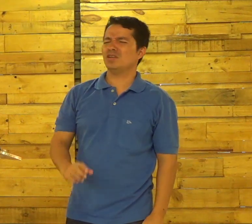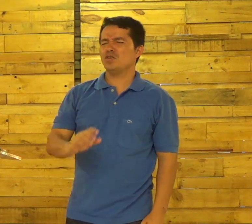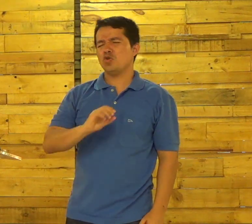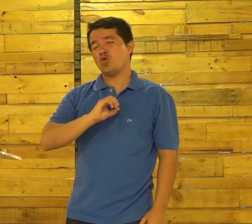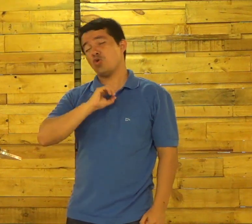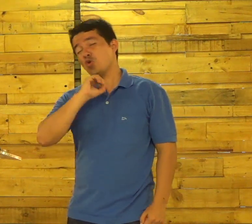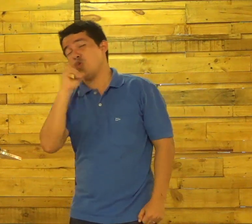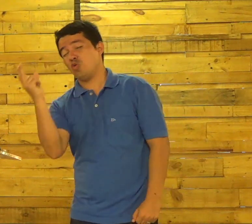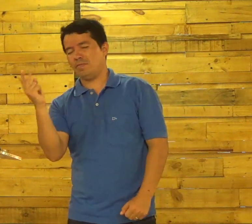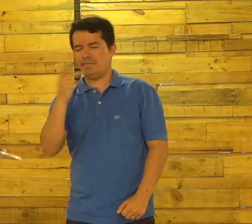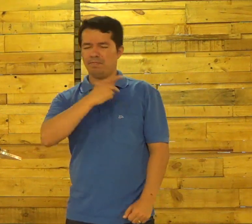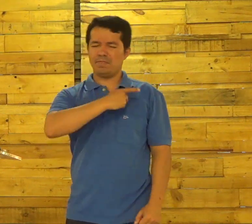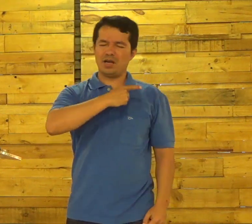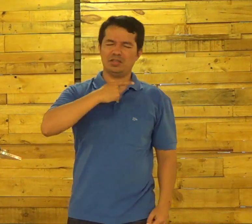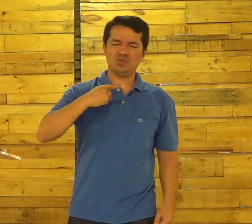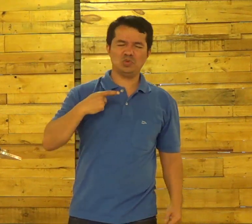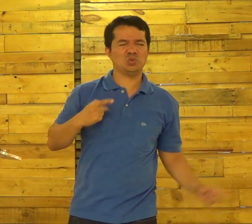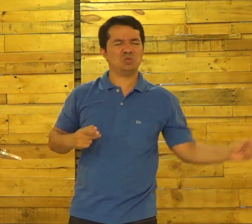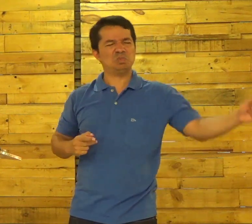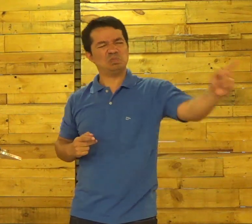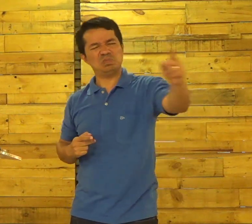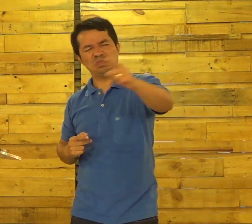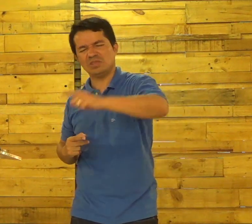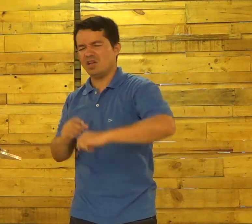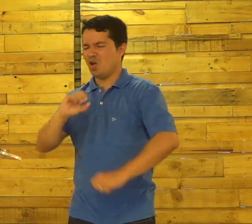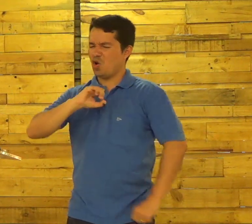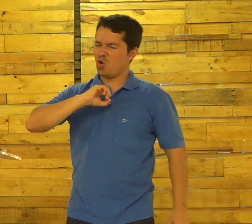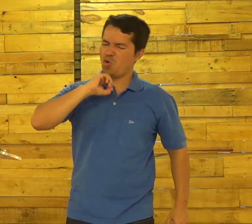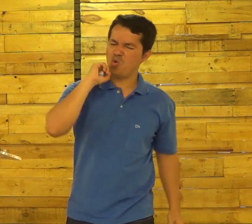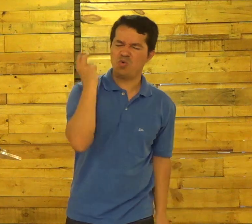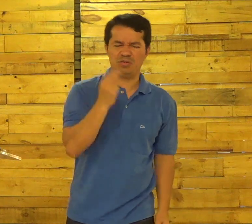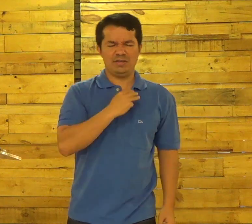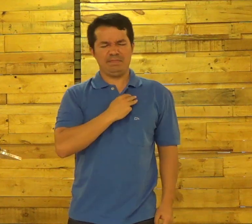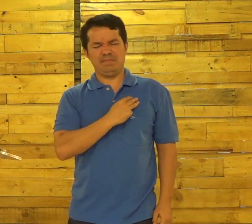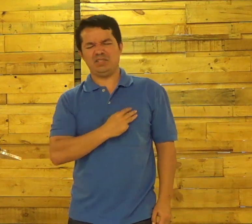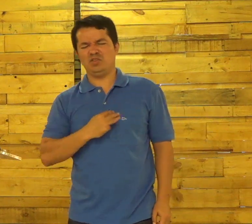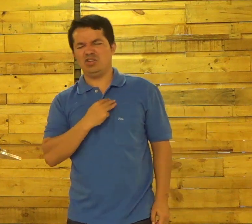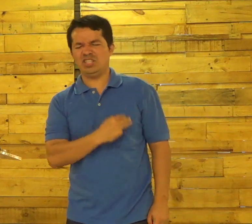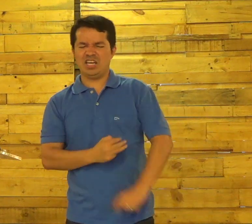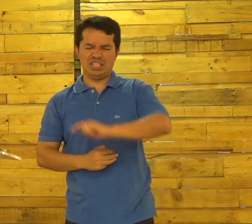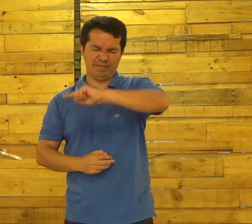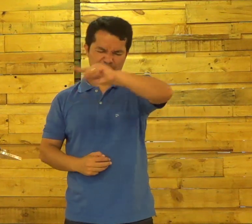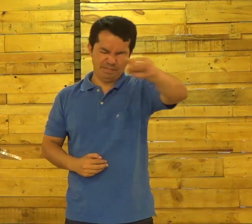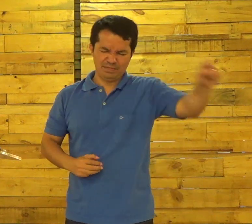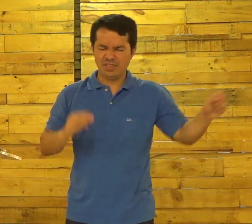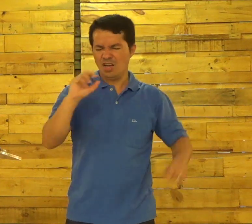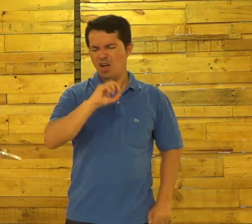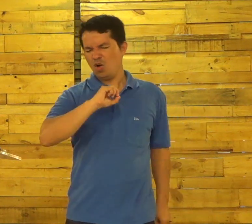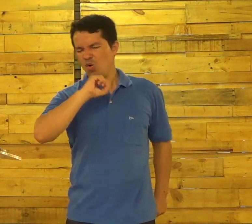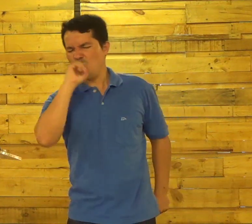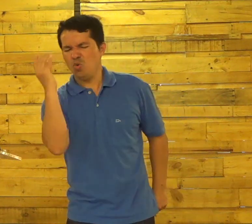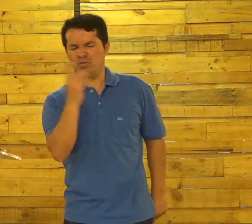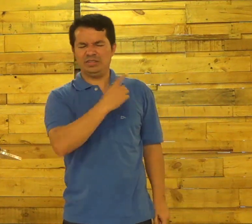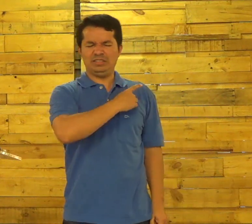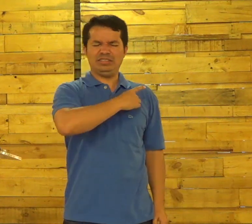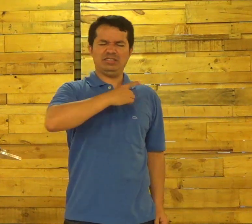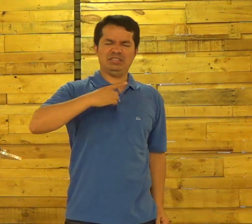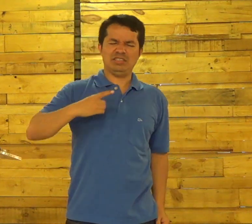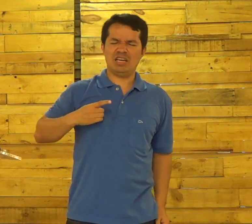Do teu reino Queremos ser Pastores Missionários Obreiros